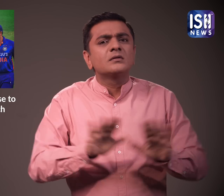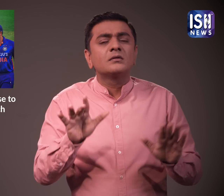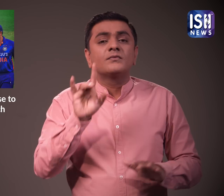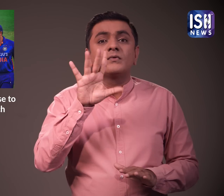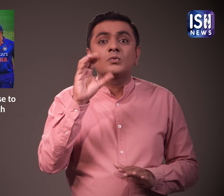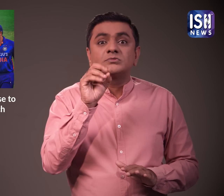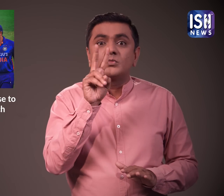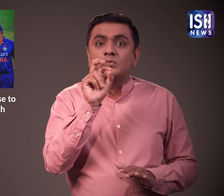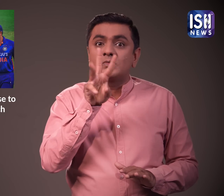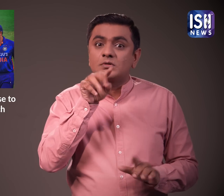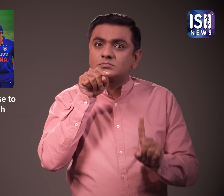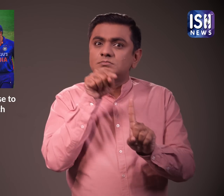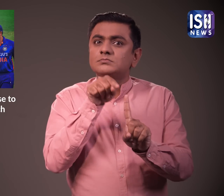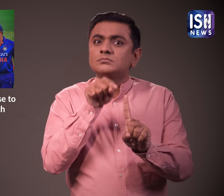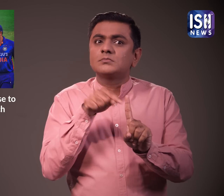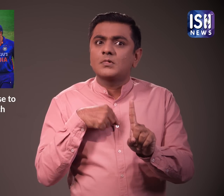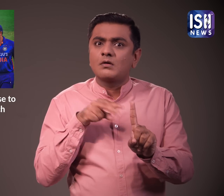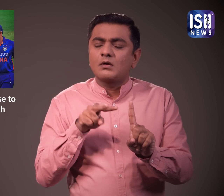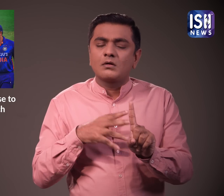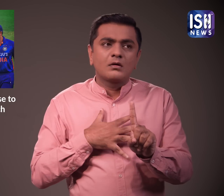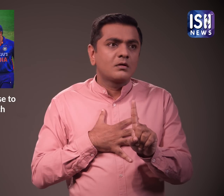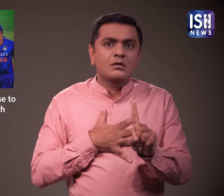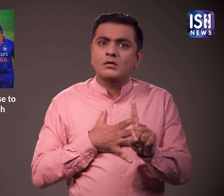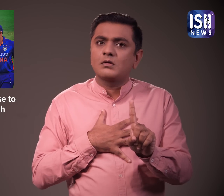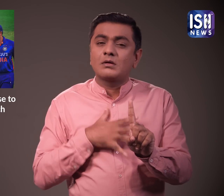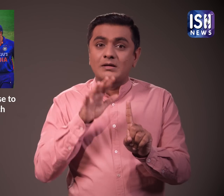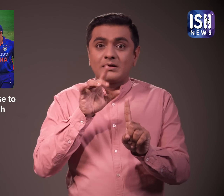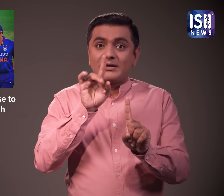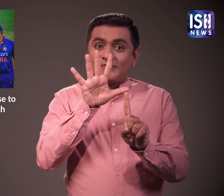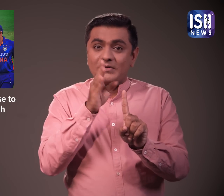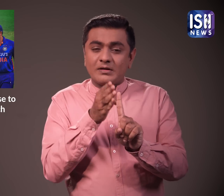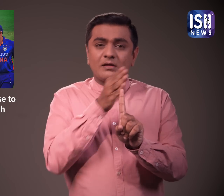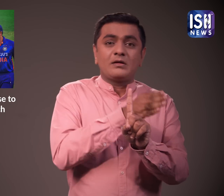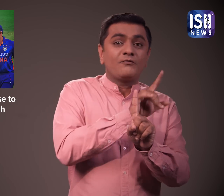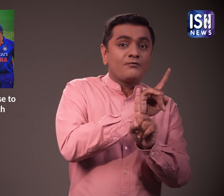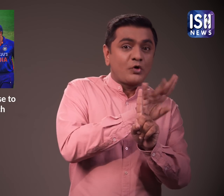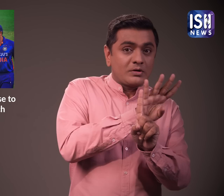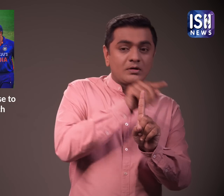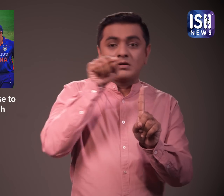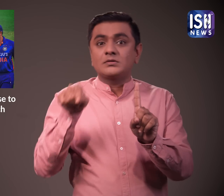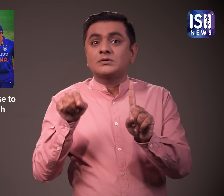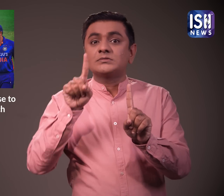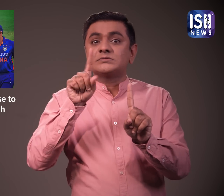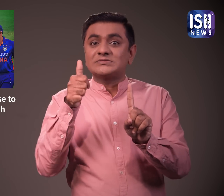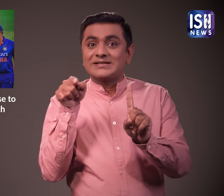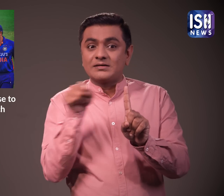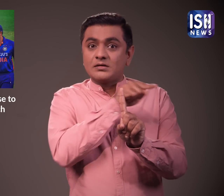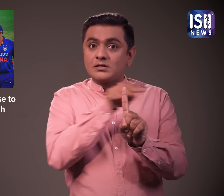हैरानी की बात ये है कि 15 अक्टोबर के लिए है 14 अक्टोबर से 16 अक्टोबर